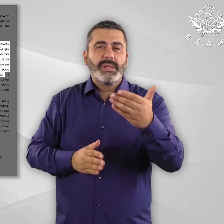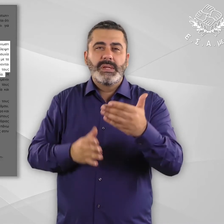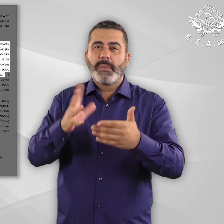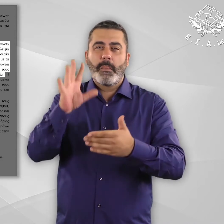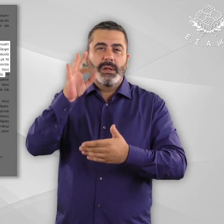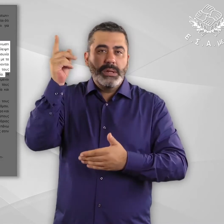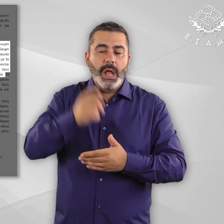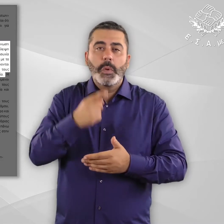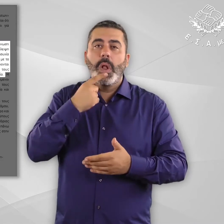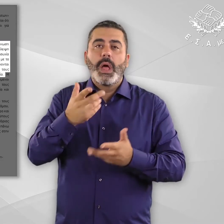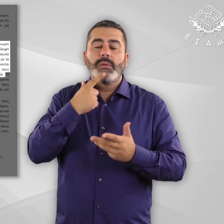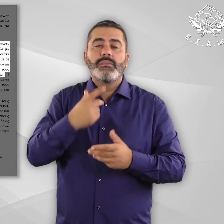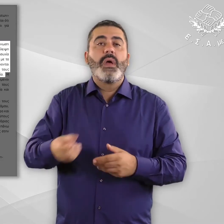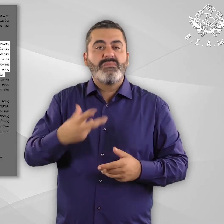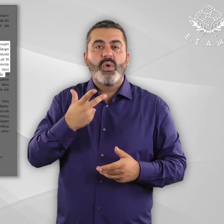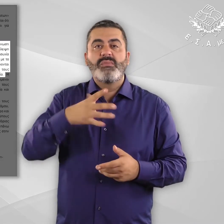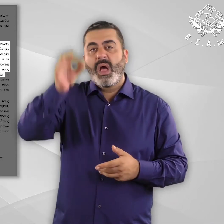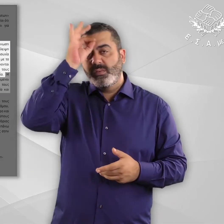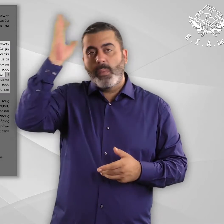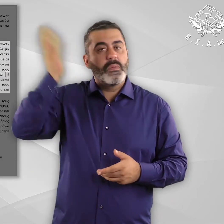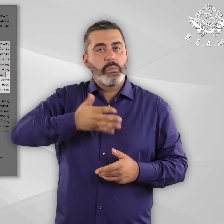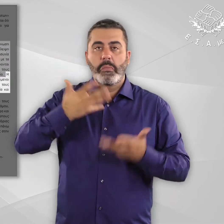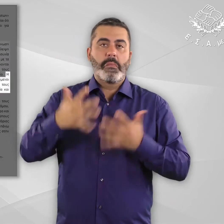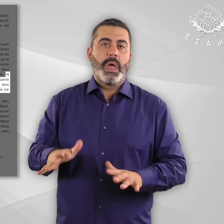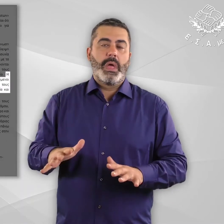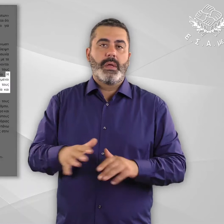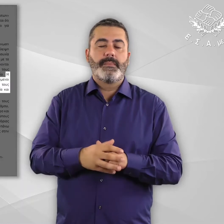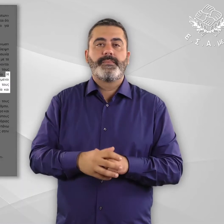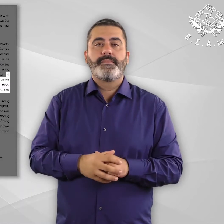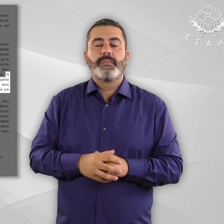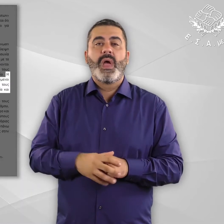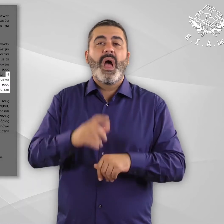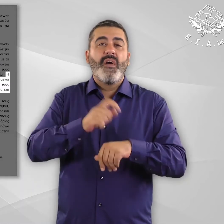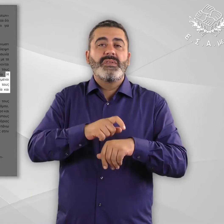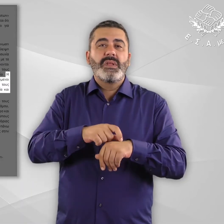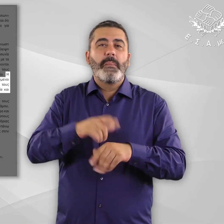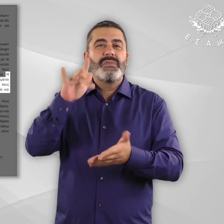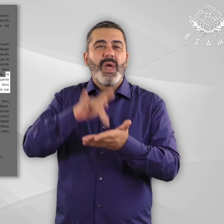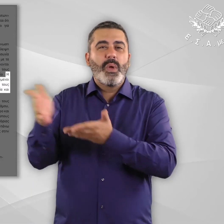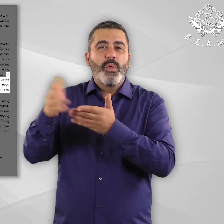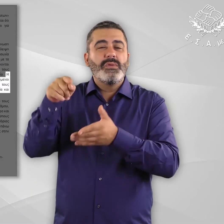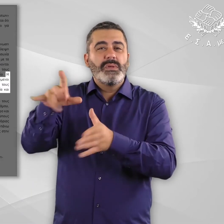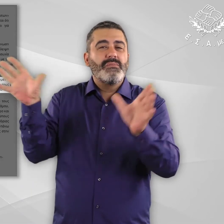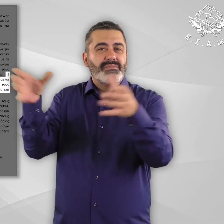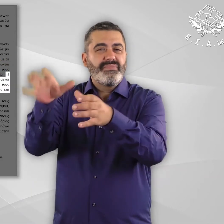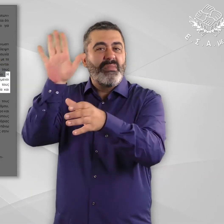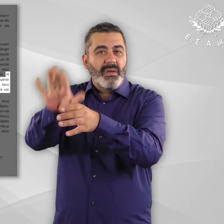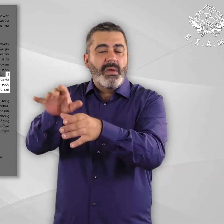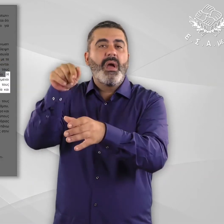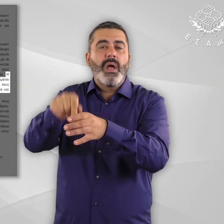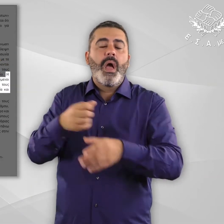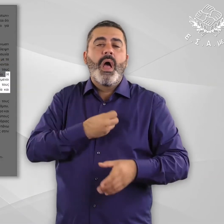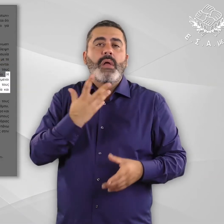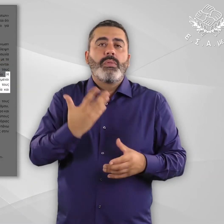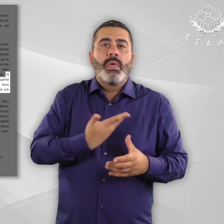ερωτηθέντες να αναφέρουν ότι βίωσαν αστυνομική βία. Η γενικευμένη ανασφάλεια που βιώνουν οι νεοεισαρχόμενοι πρόσφυγες στα ΚΙΤ